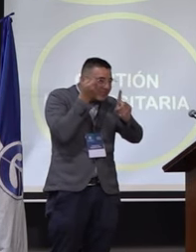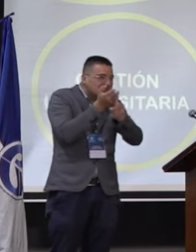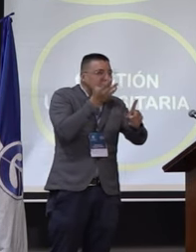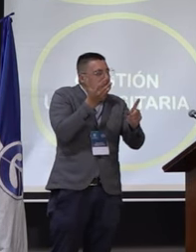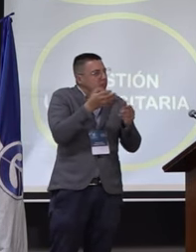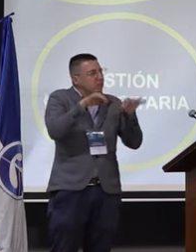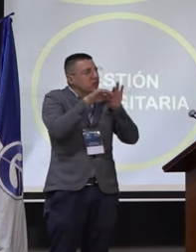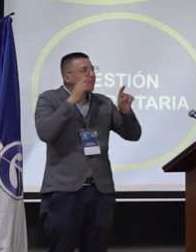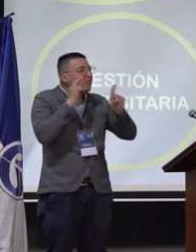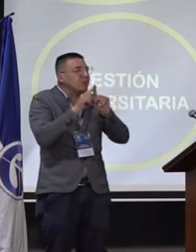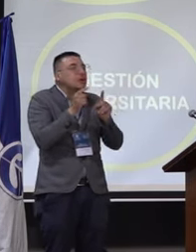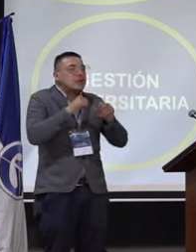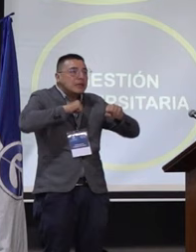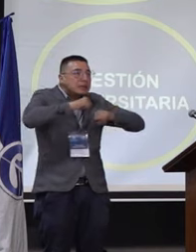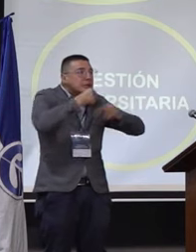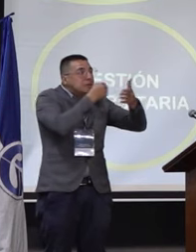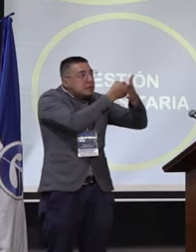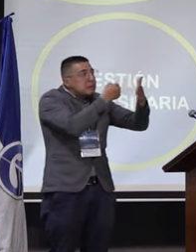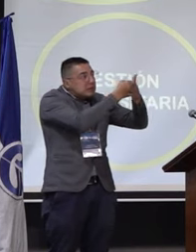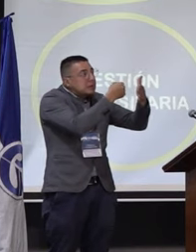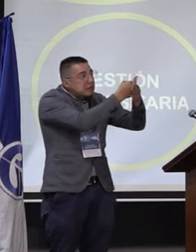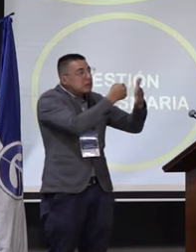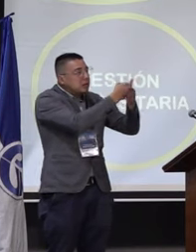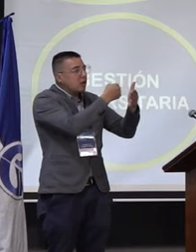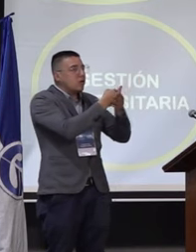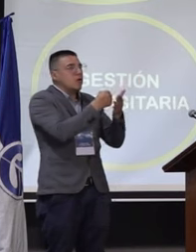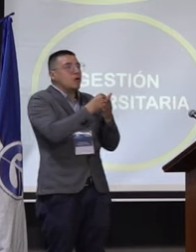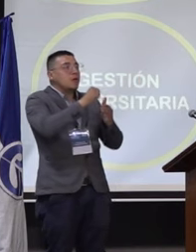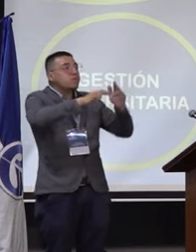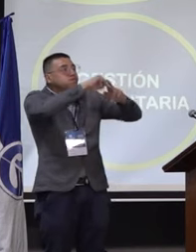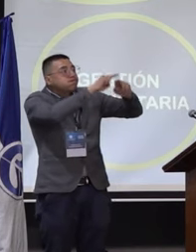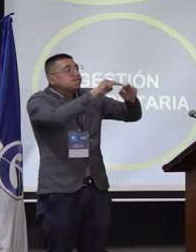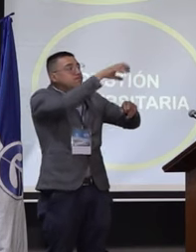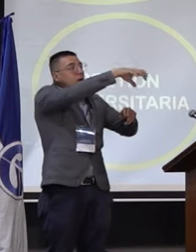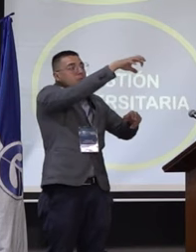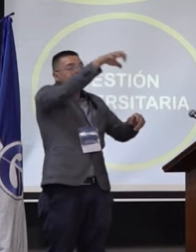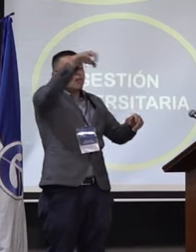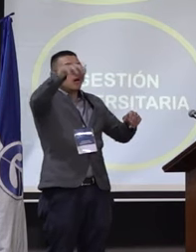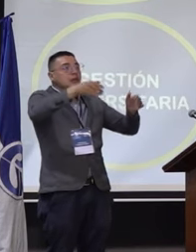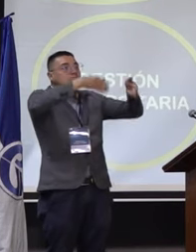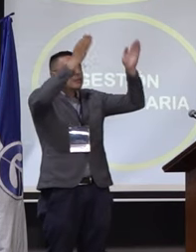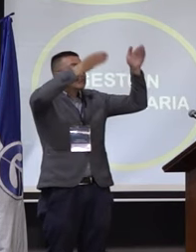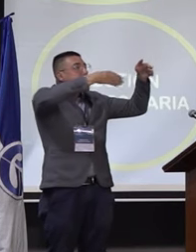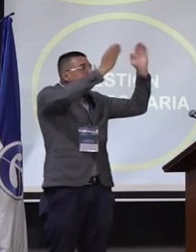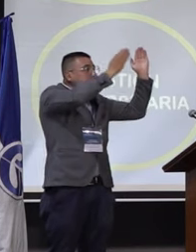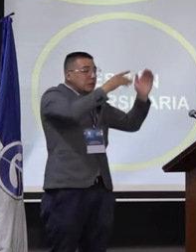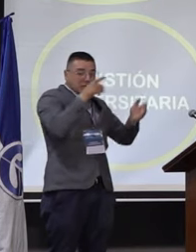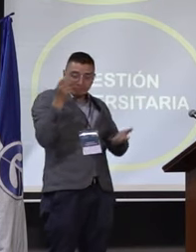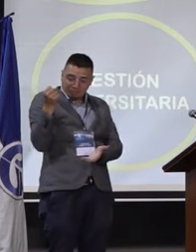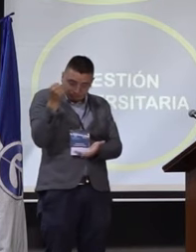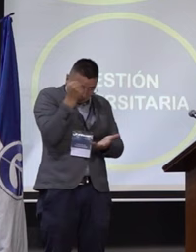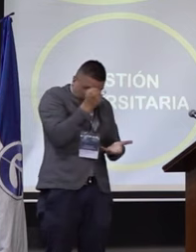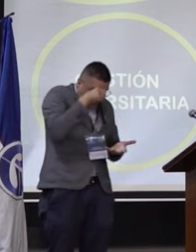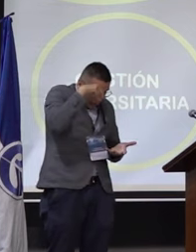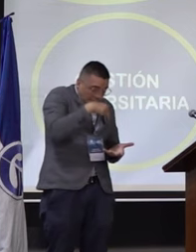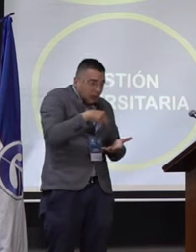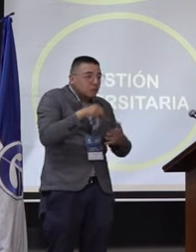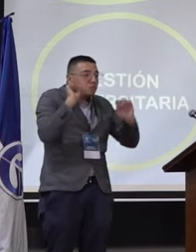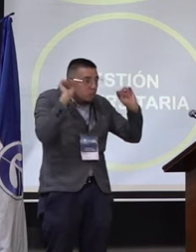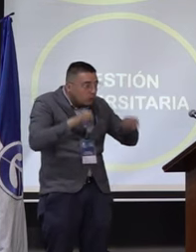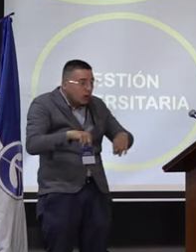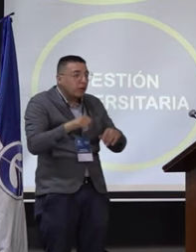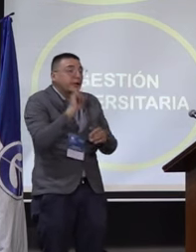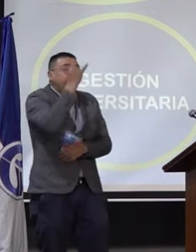para que, por ejemplo, la universidad deje de arrendar otros edificios y pueda con esos recursos invertir,